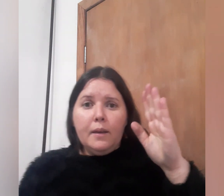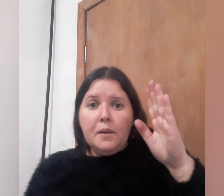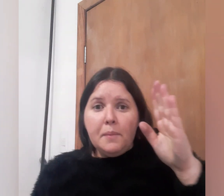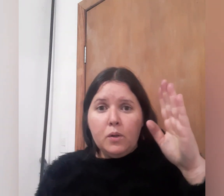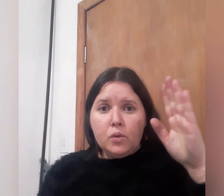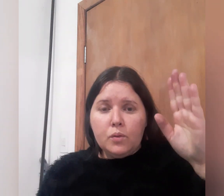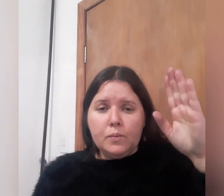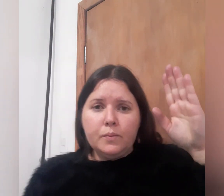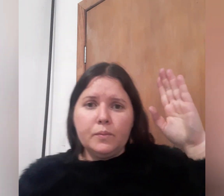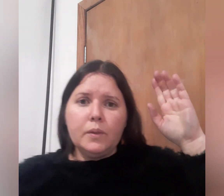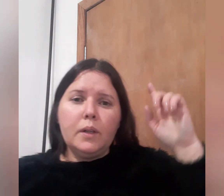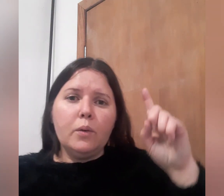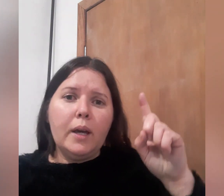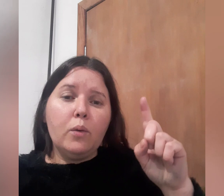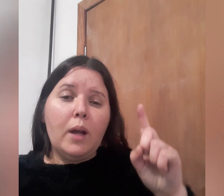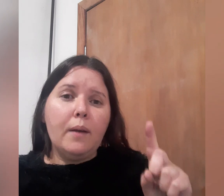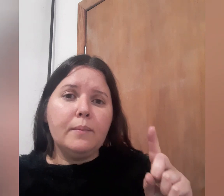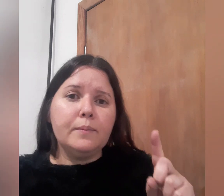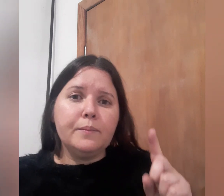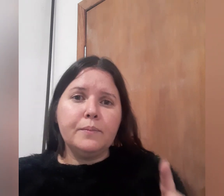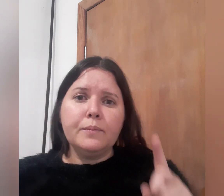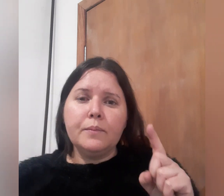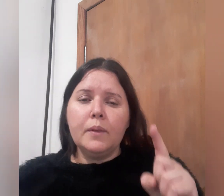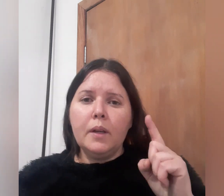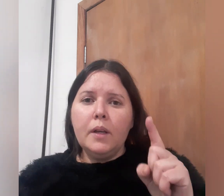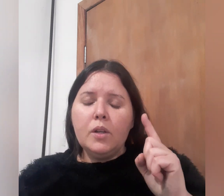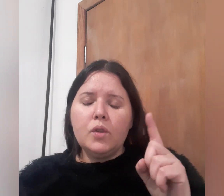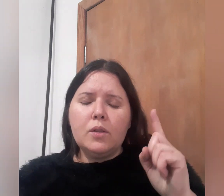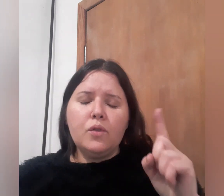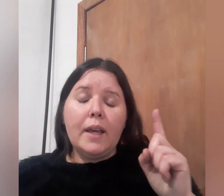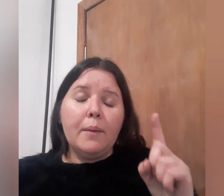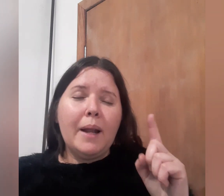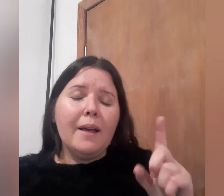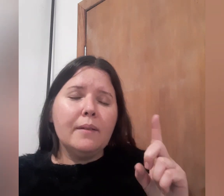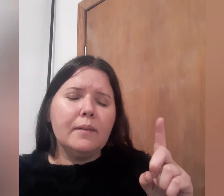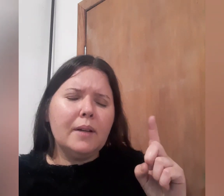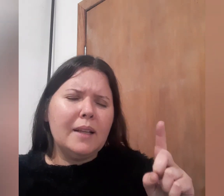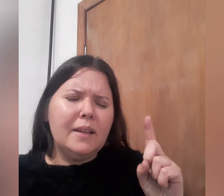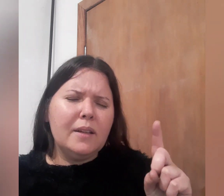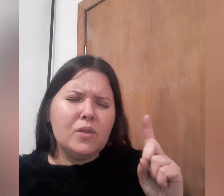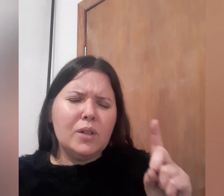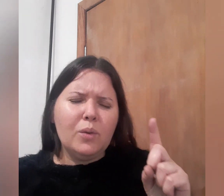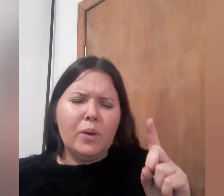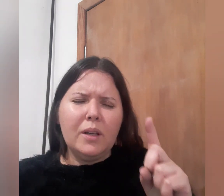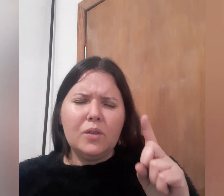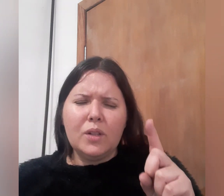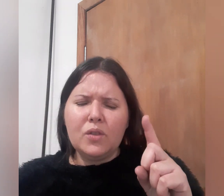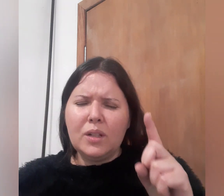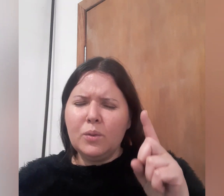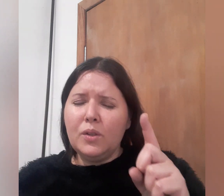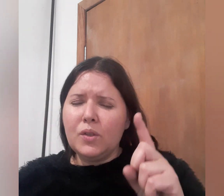Irmãos, eu quero orar, Jesus vai quebrar cadeias e correntes nesta noite.